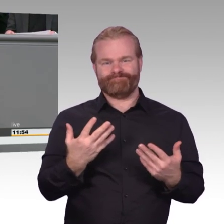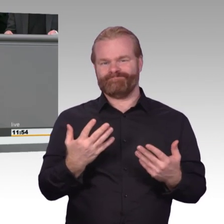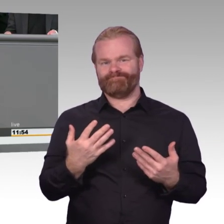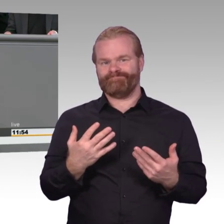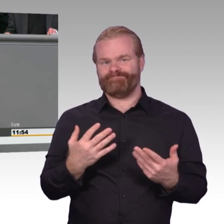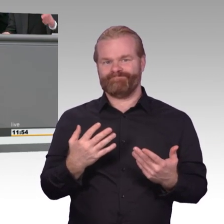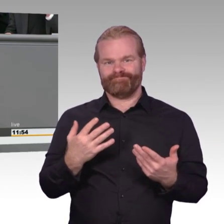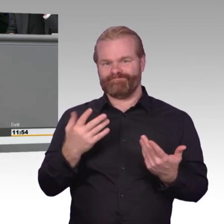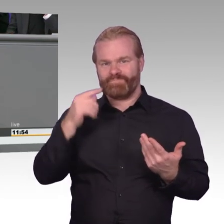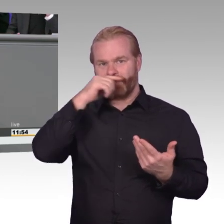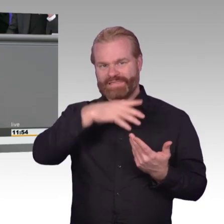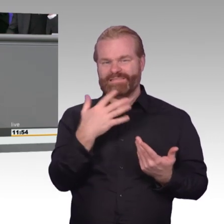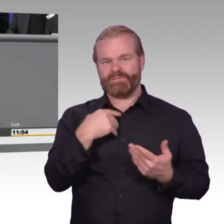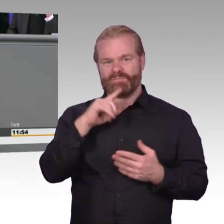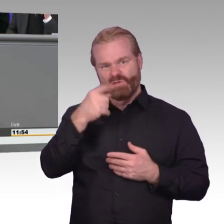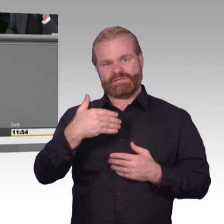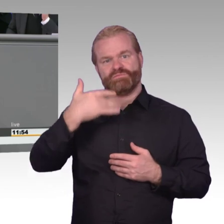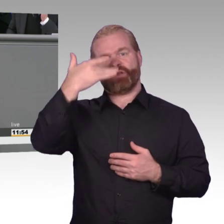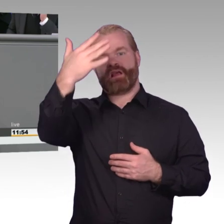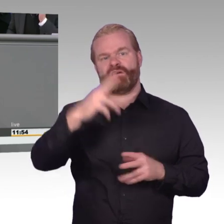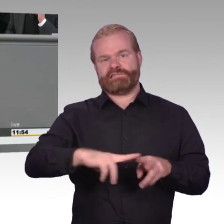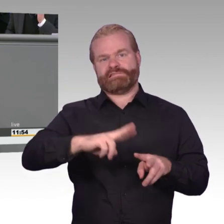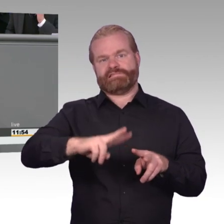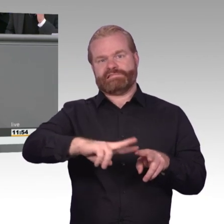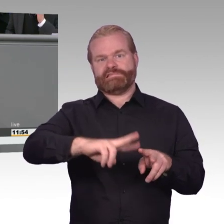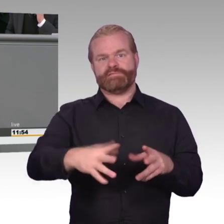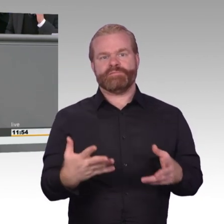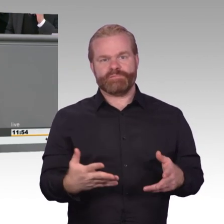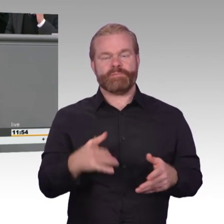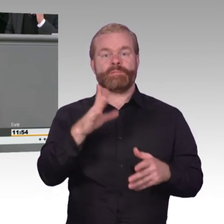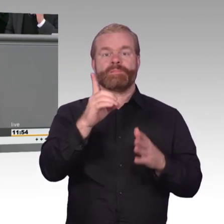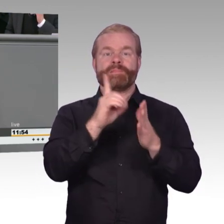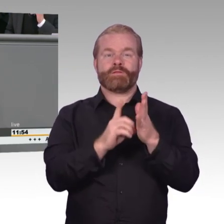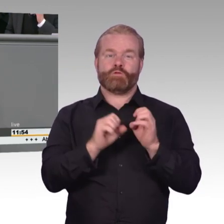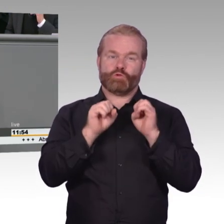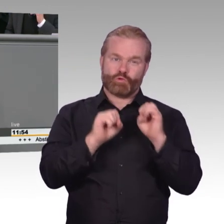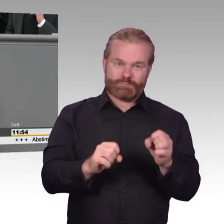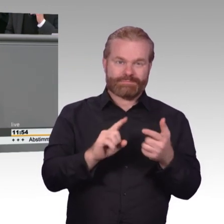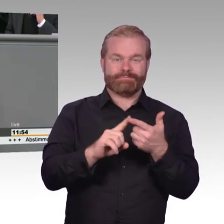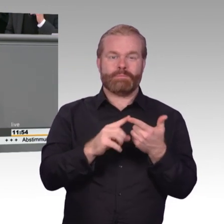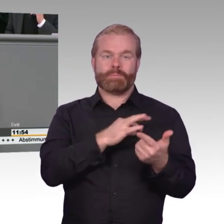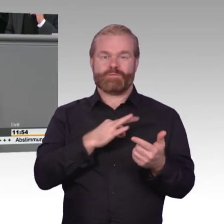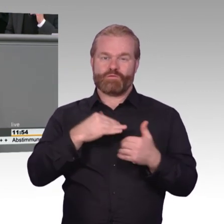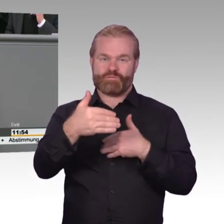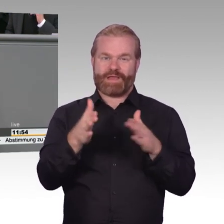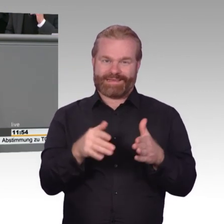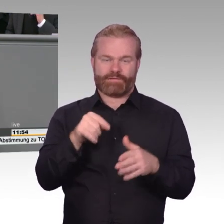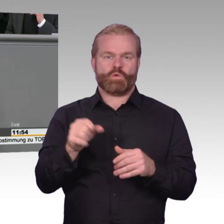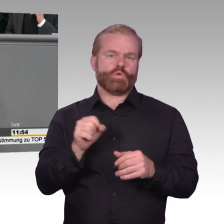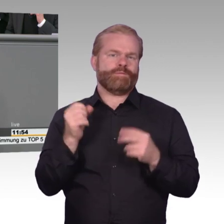digitaler Hausfriedensbruch? Gibt es eigentlich ein Recht auf IT-Sicherheit? Die Sozialdemokraten sind zumindest der Überzeugung, dass